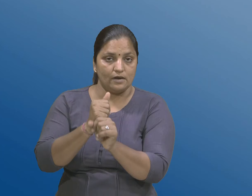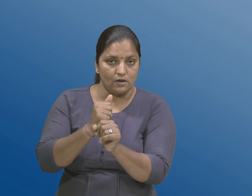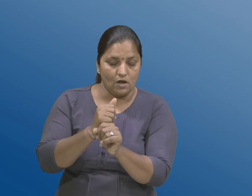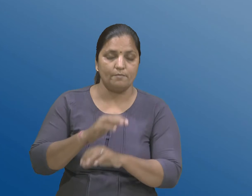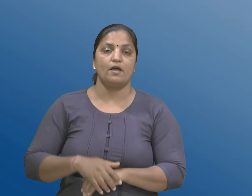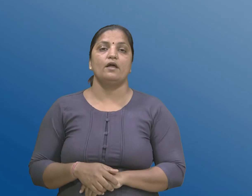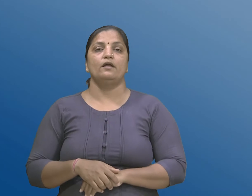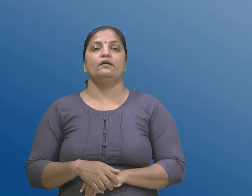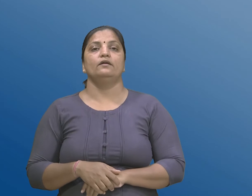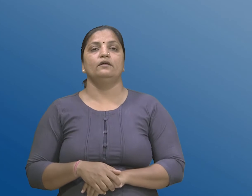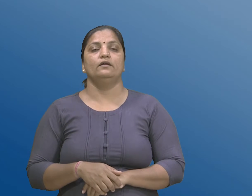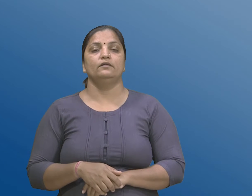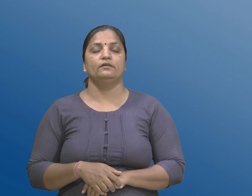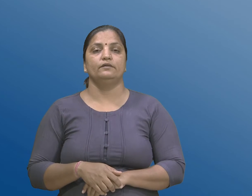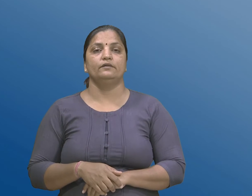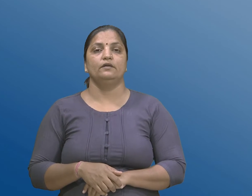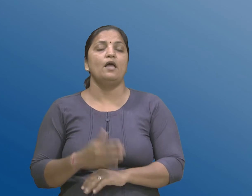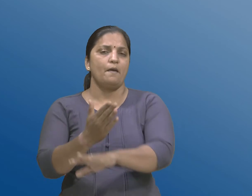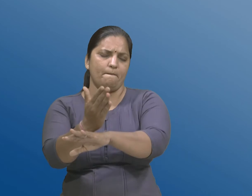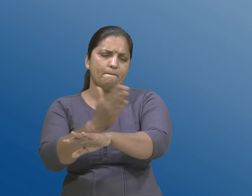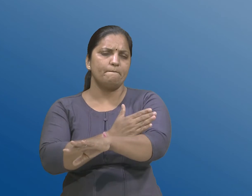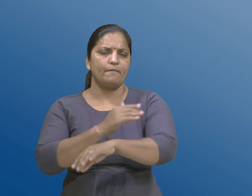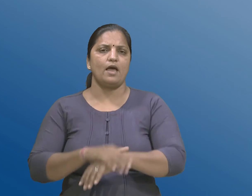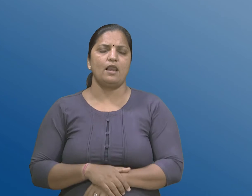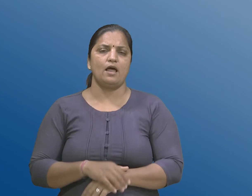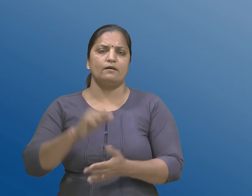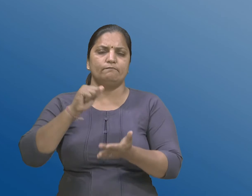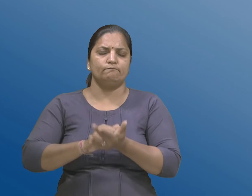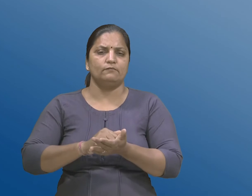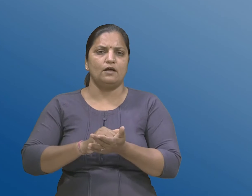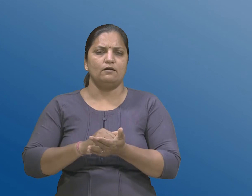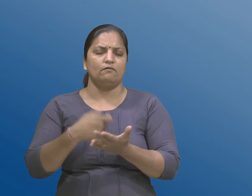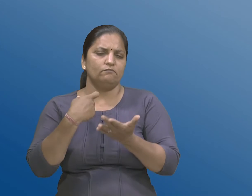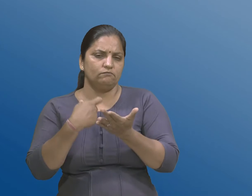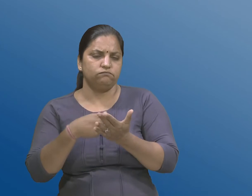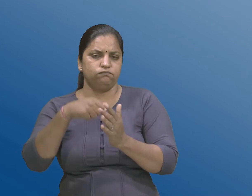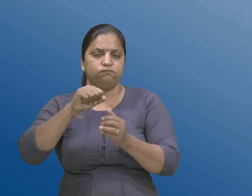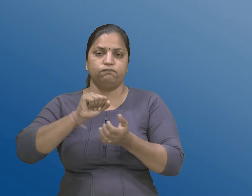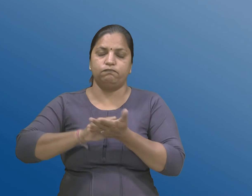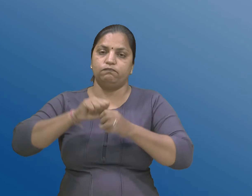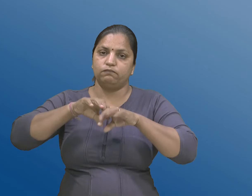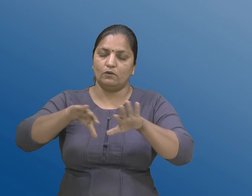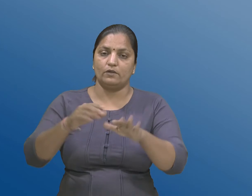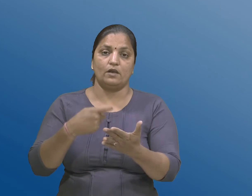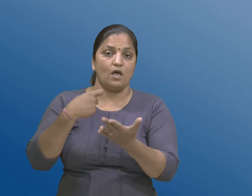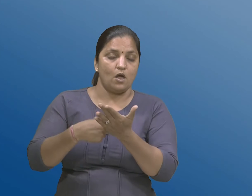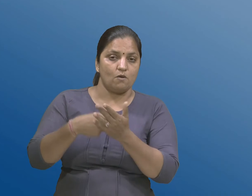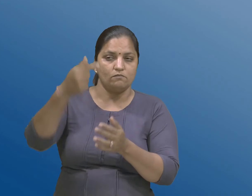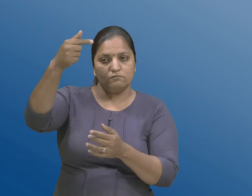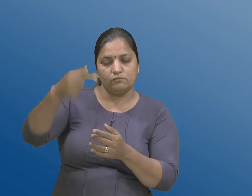द्वारा अगावना प्रकाशननी शरतोंने आधीन आ अधिनियमनी जोगवायोने अमलमा मुकवा